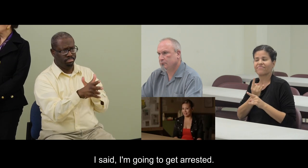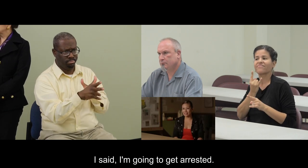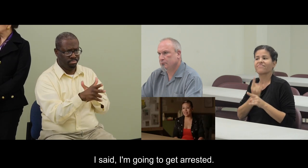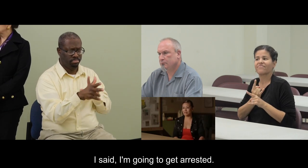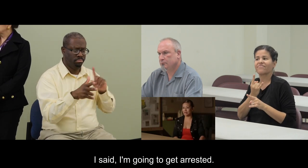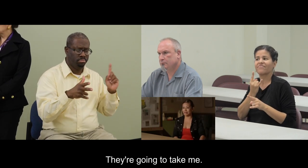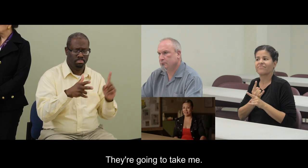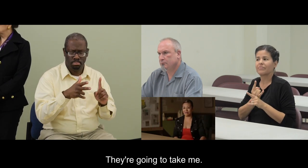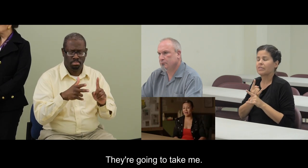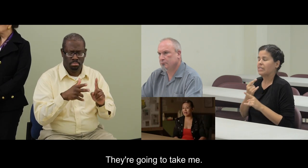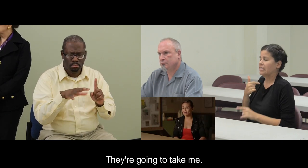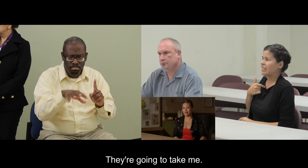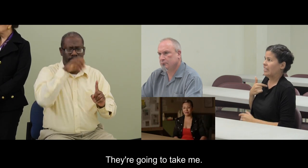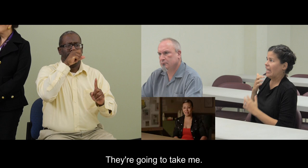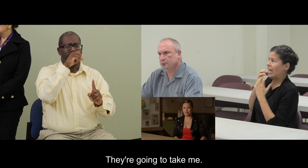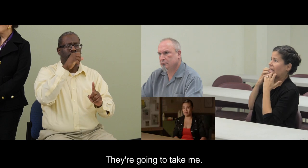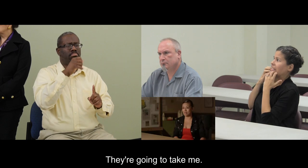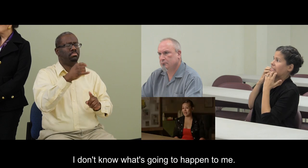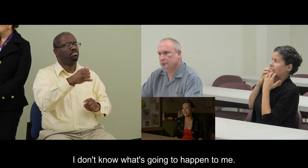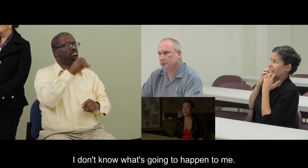a arrestar, me van a llevarme, no sé qué me va a pasar.